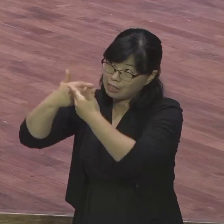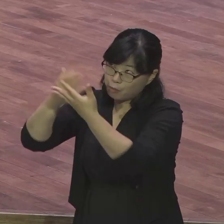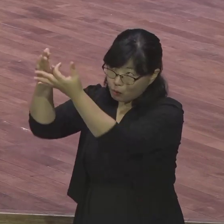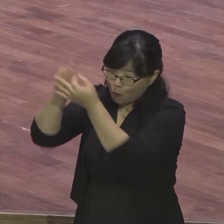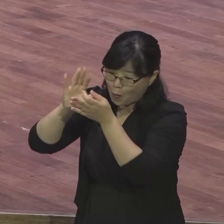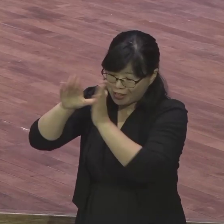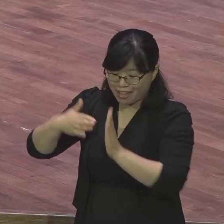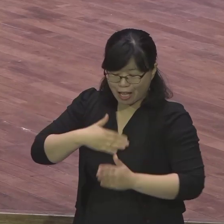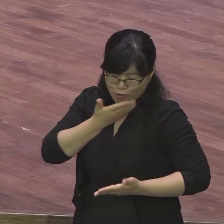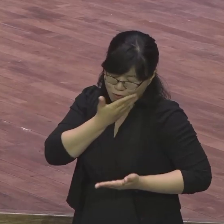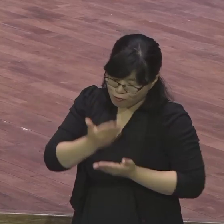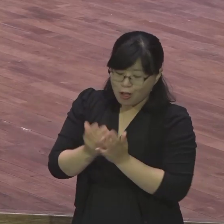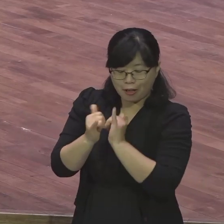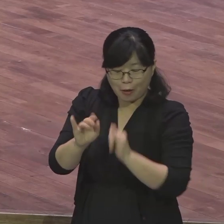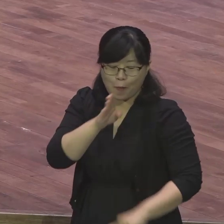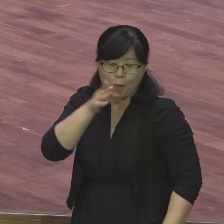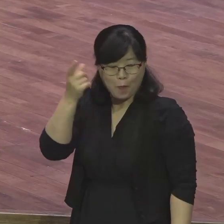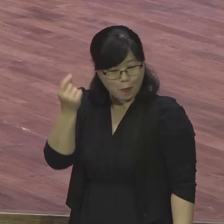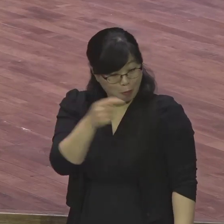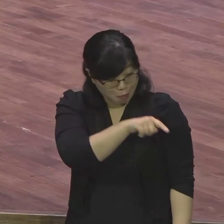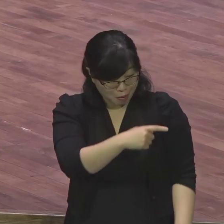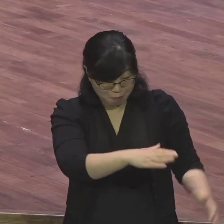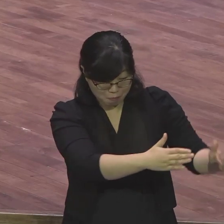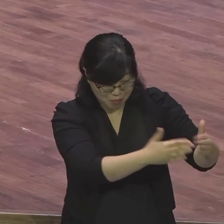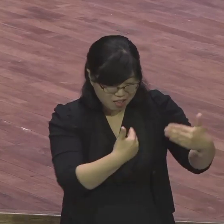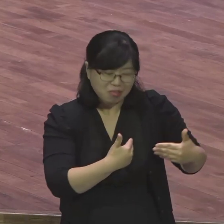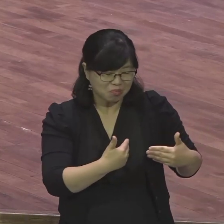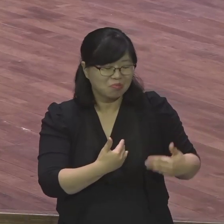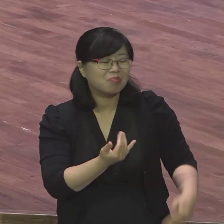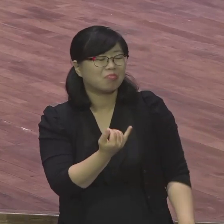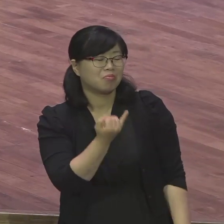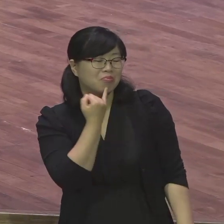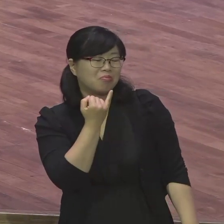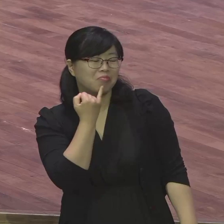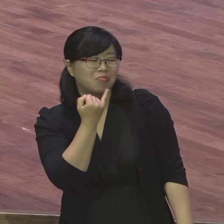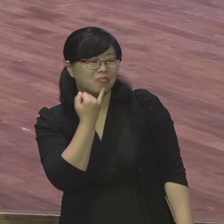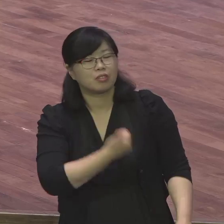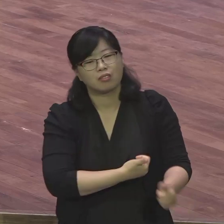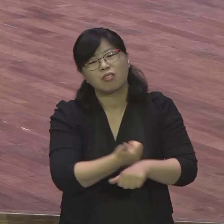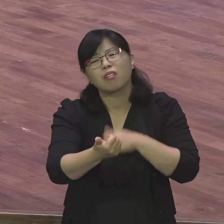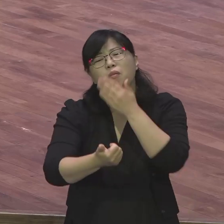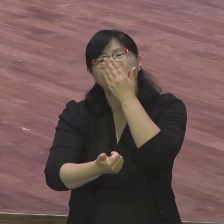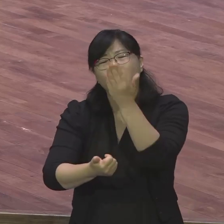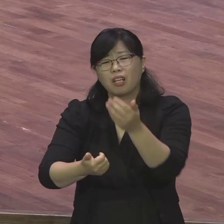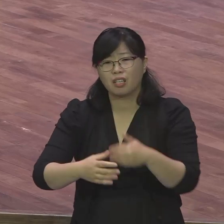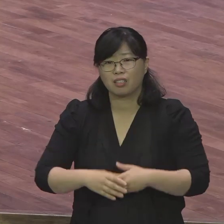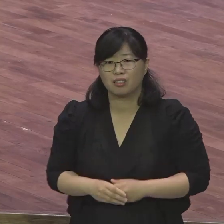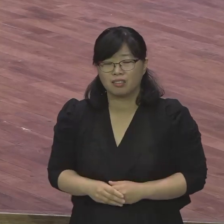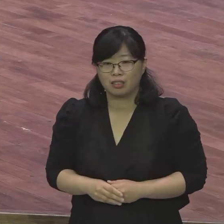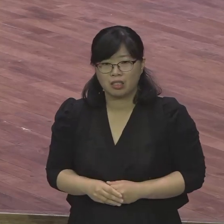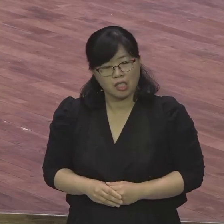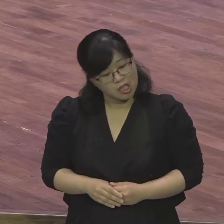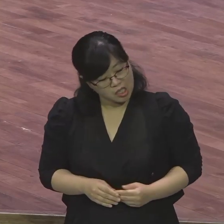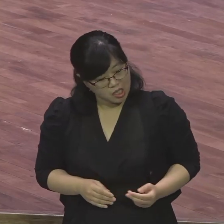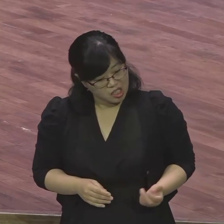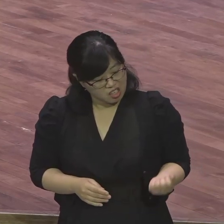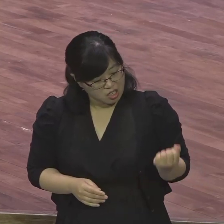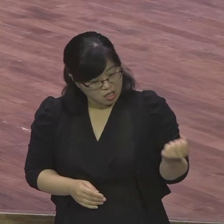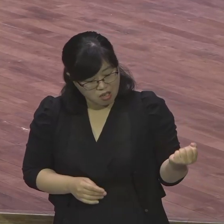사람 때문에 문제사건 때문에 고민하고 그런 거 없어요 누구를 막 죽으라고 미워하고 이를 갈고 밤새도록